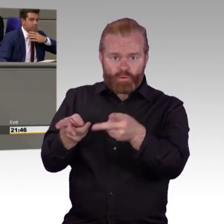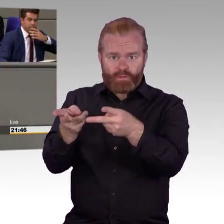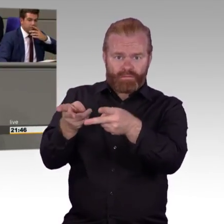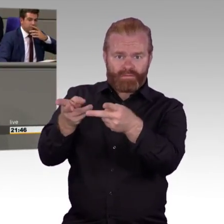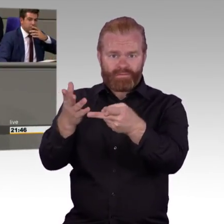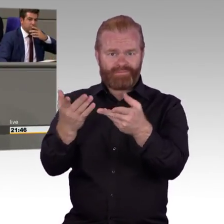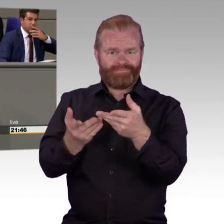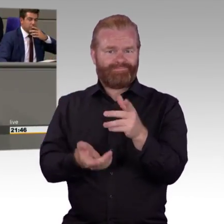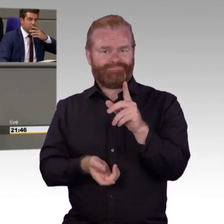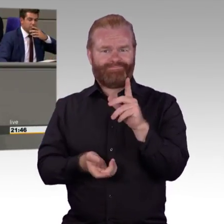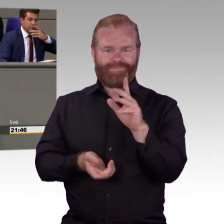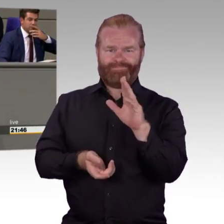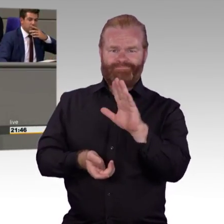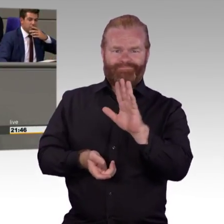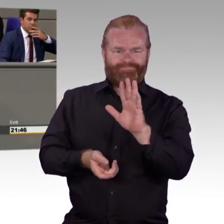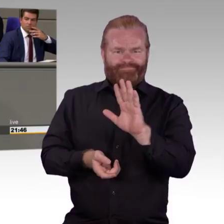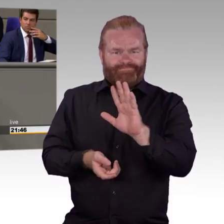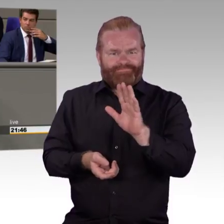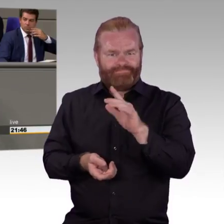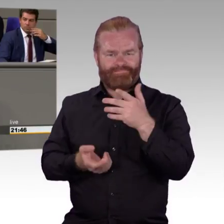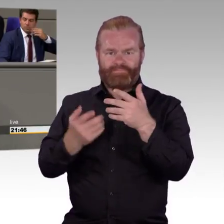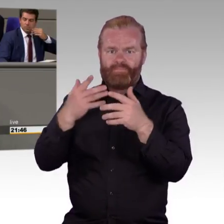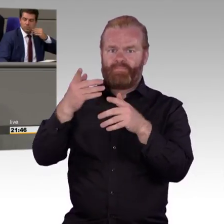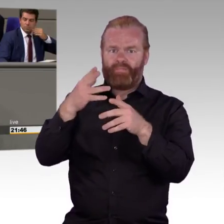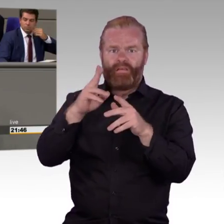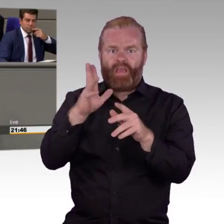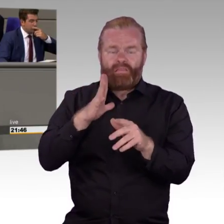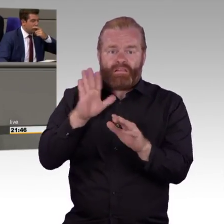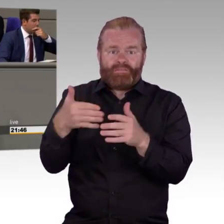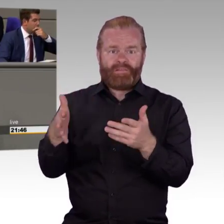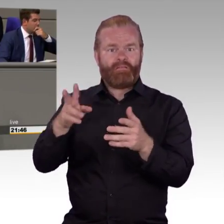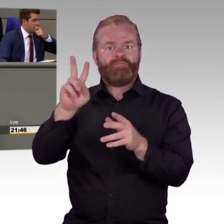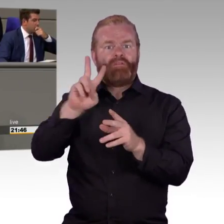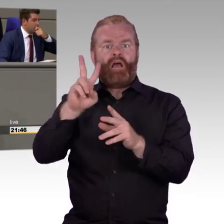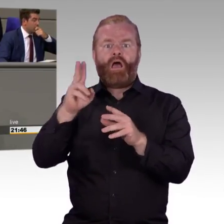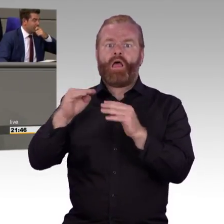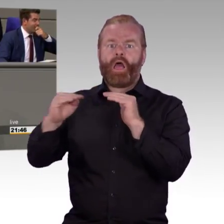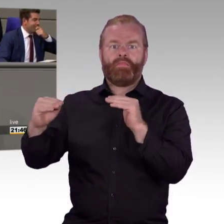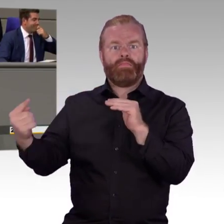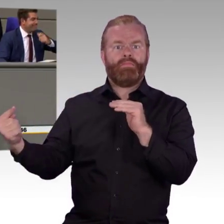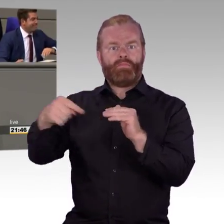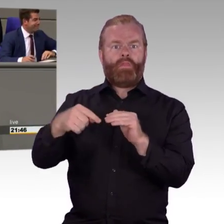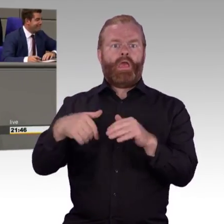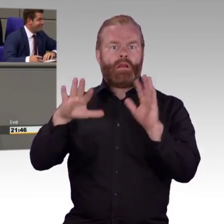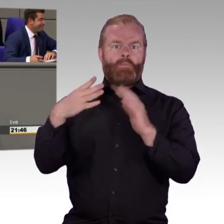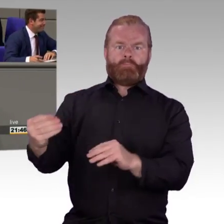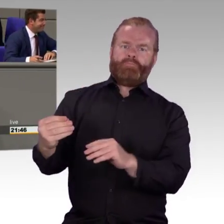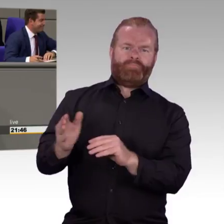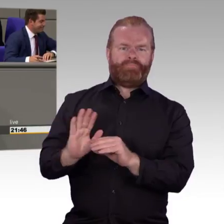einmal auf, zur Sache zu reden. Dann müssten wir uns hier nicht über die fordere Sie auf, zur Sache zu reden. Tue ich doch, Frau Roth. Dann